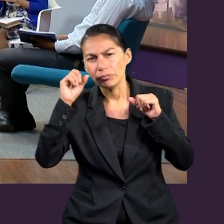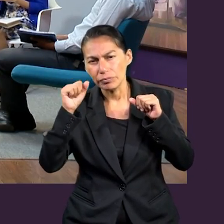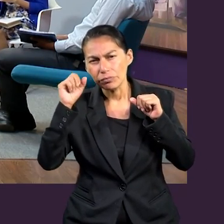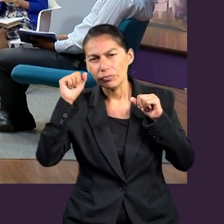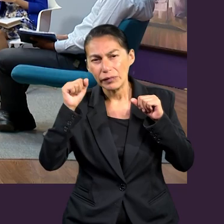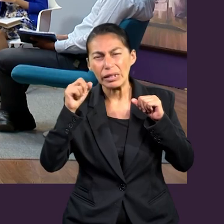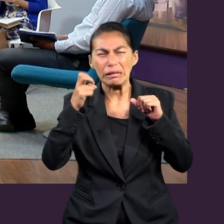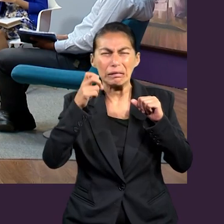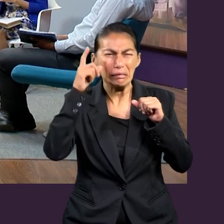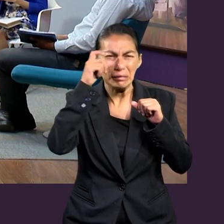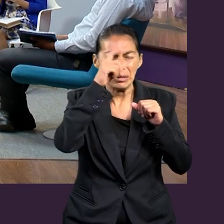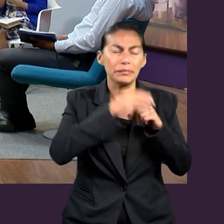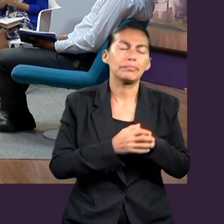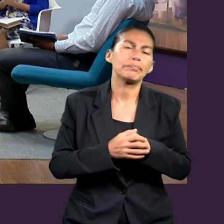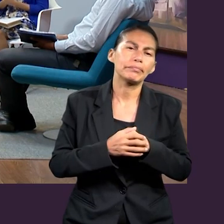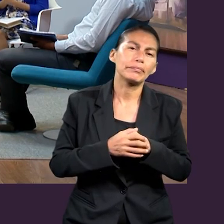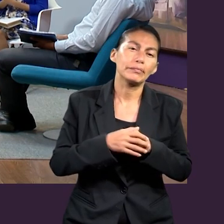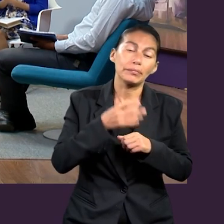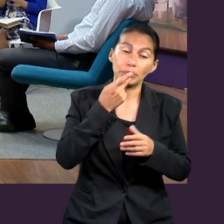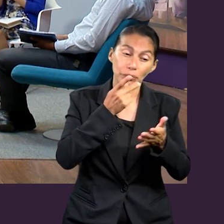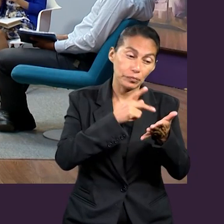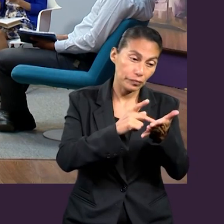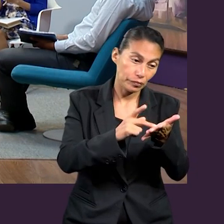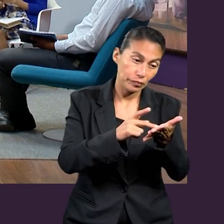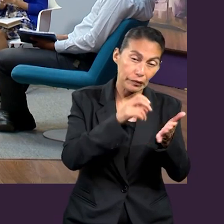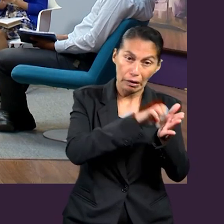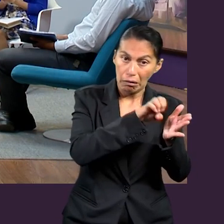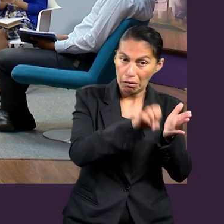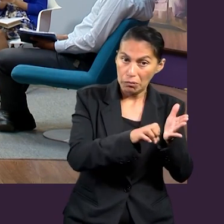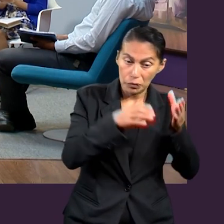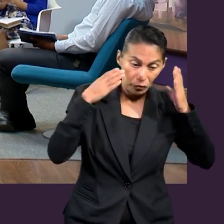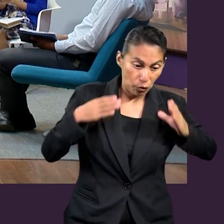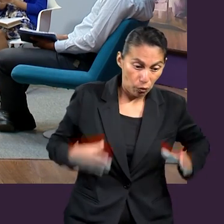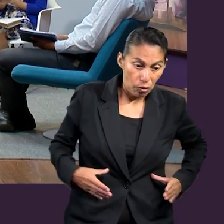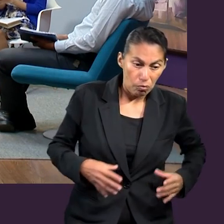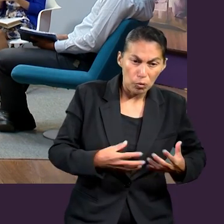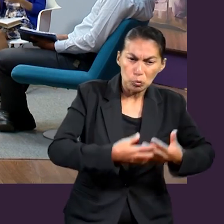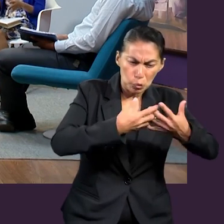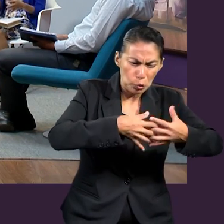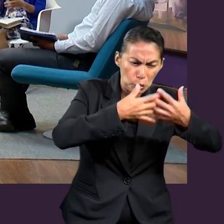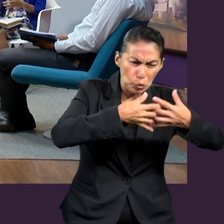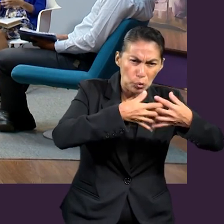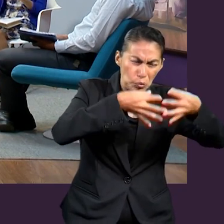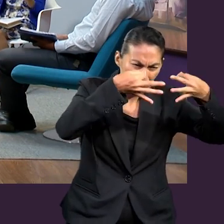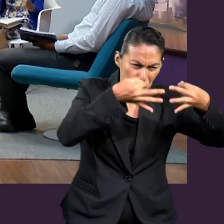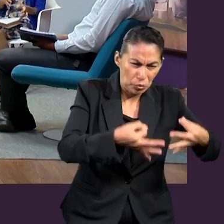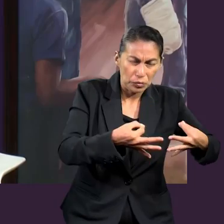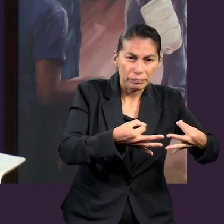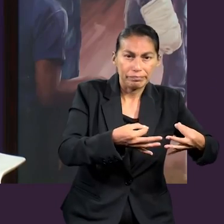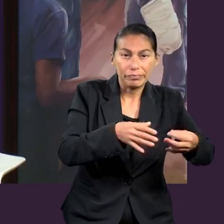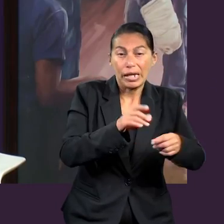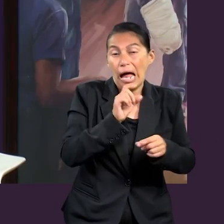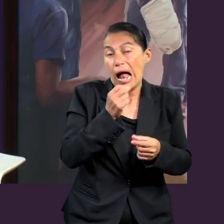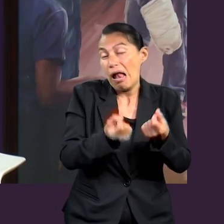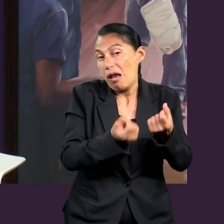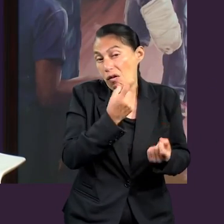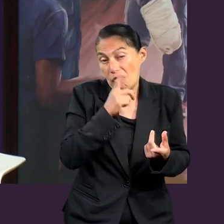alimento del otro lado. Entonces, creo que Pablo no se equivoca al decir que es importante que se trabaje en conjunto. Porque cuando algo deja de